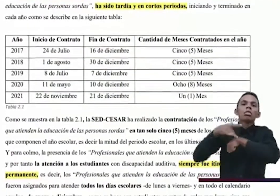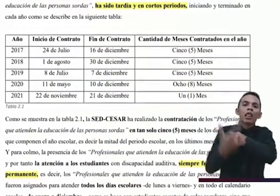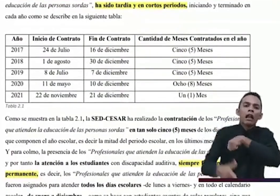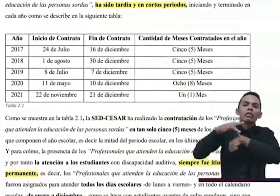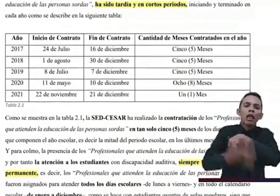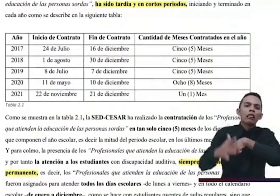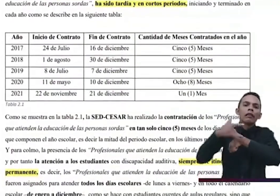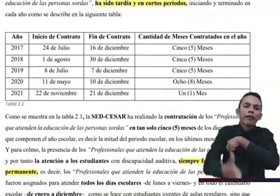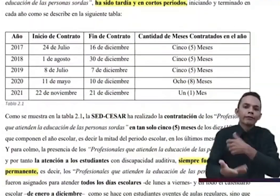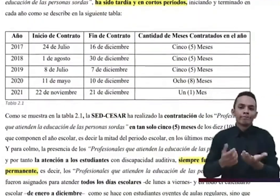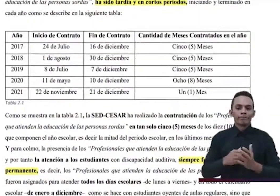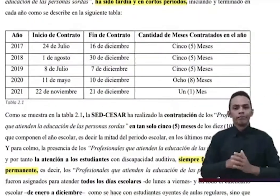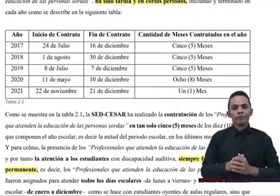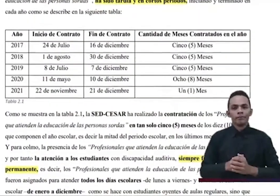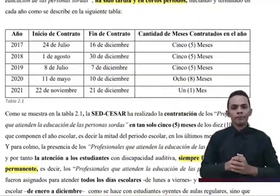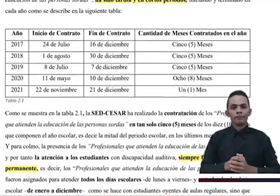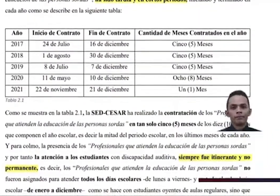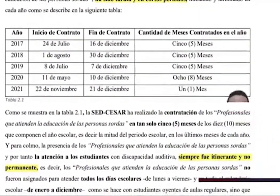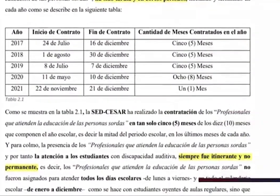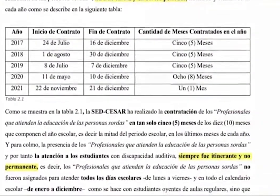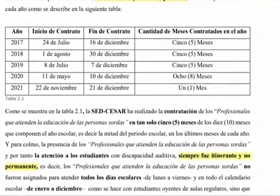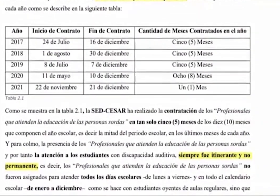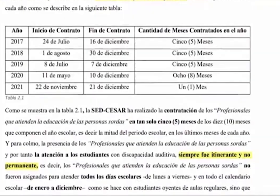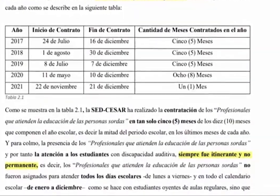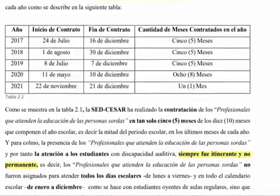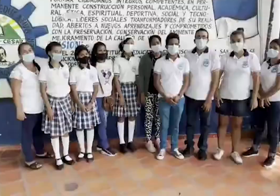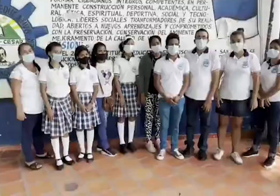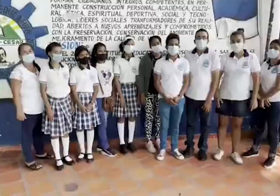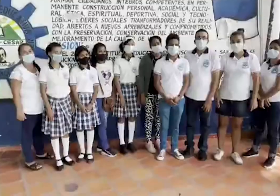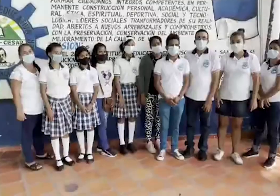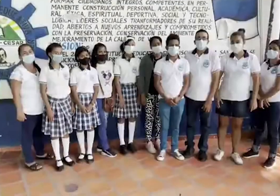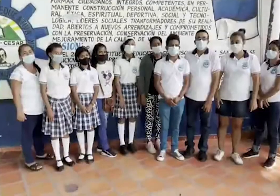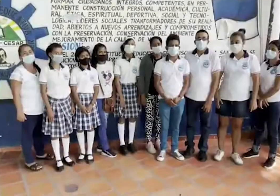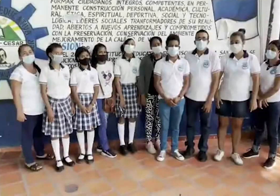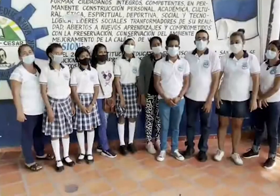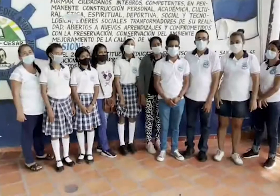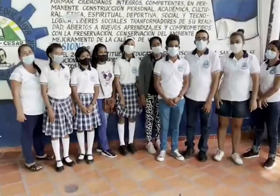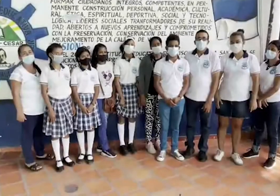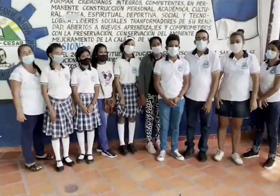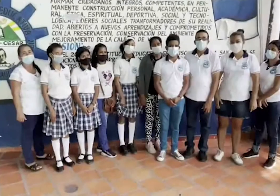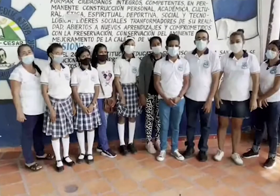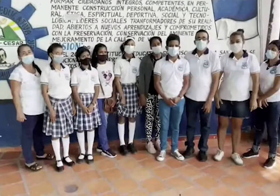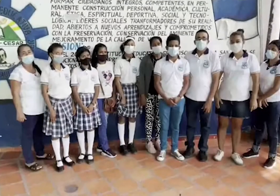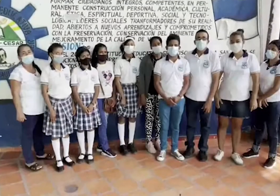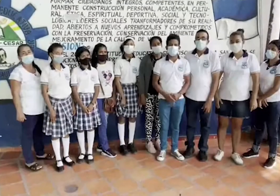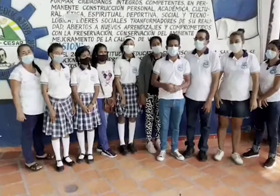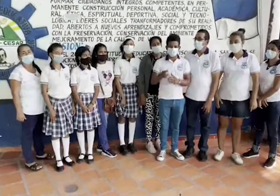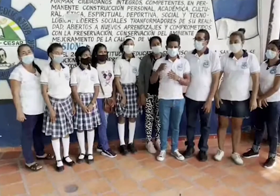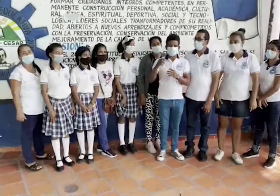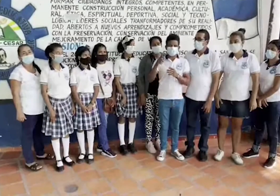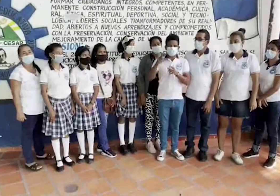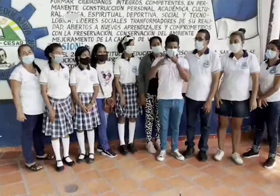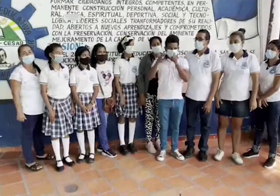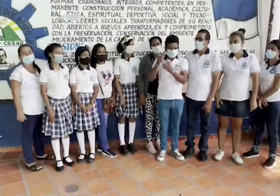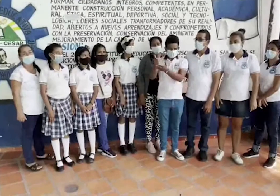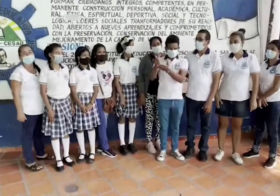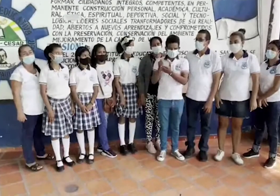lengua de señas colombiana que atienden a sus hijos sordos este año no hemos recibido ningún apoyo de la Secretaría de Educación